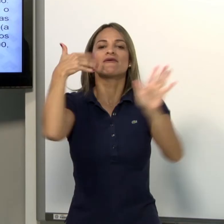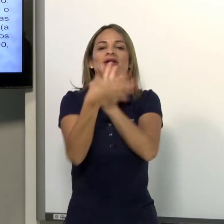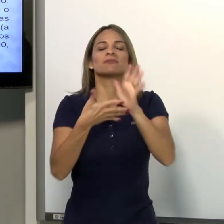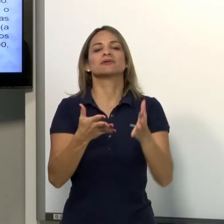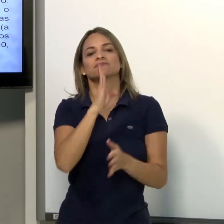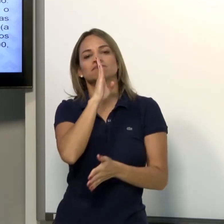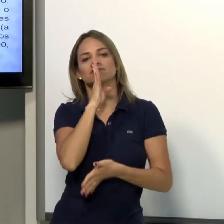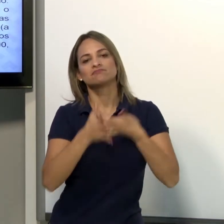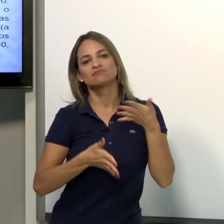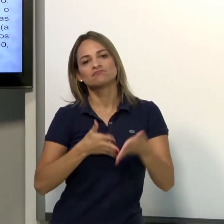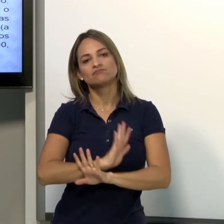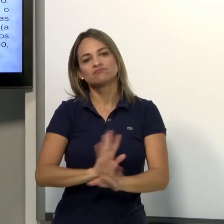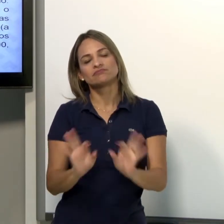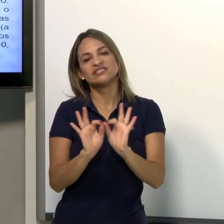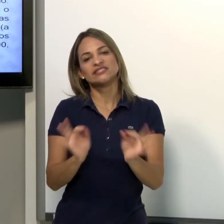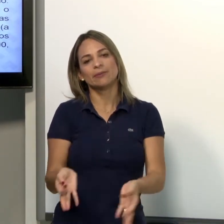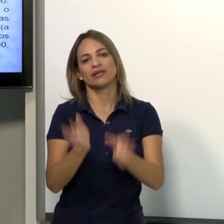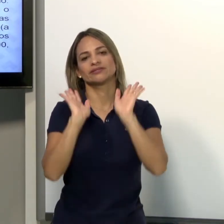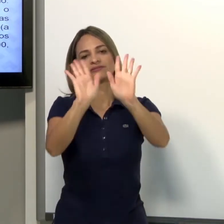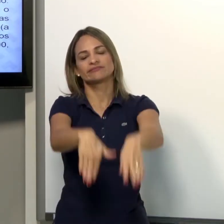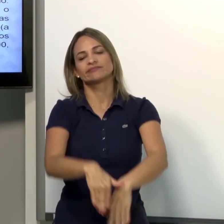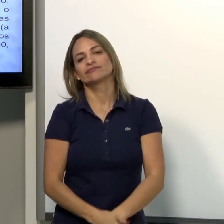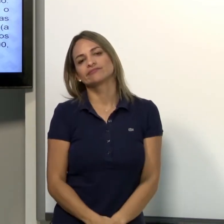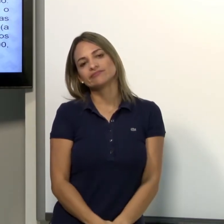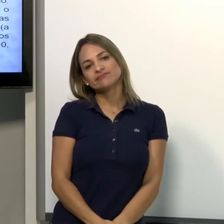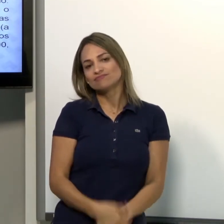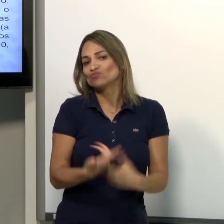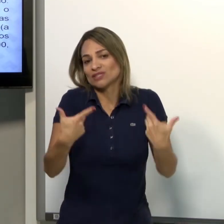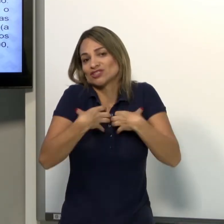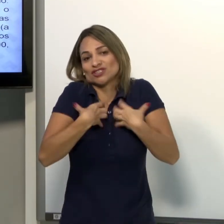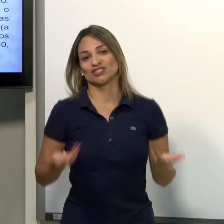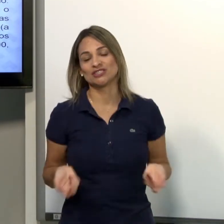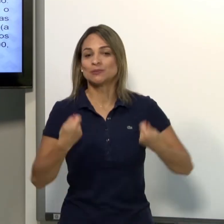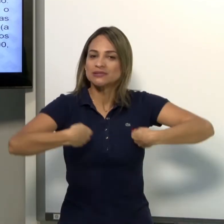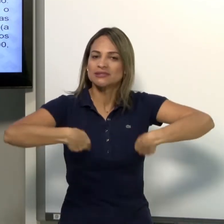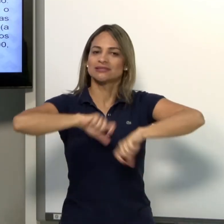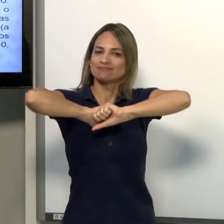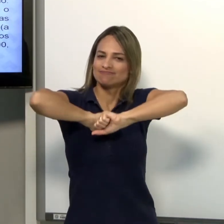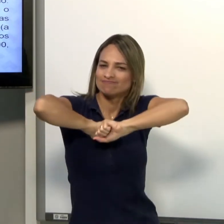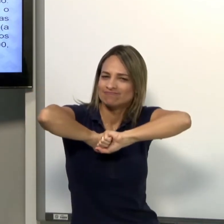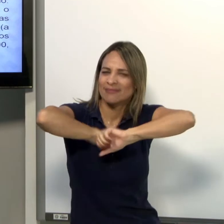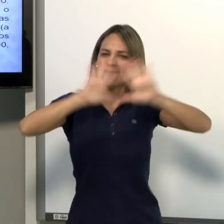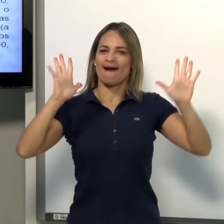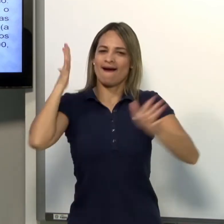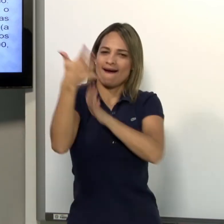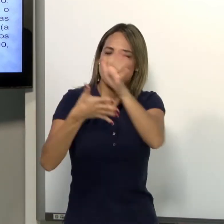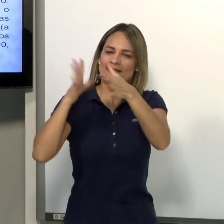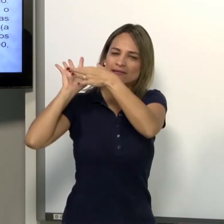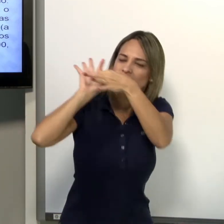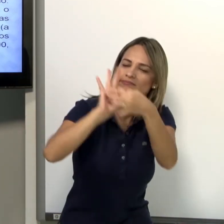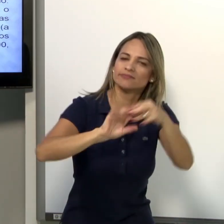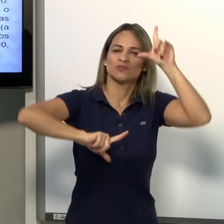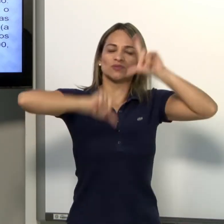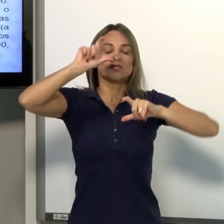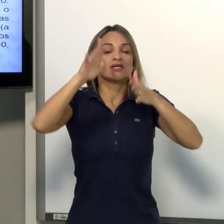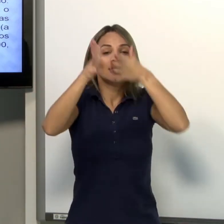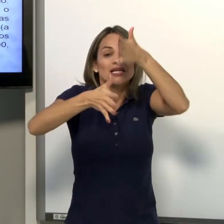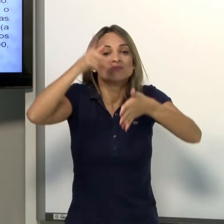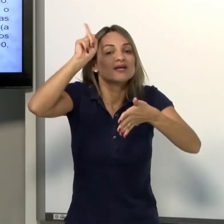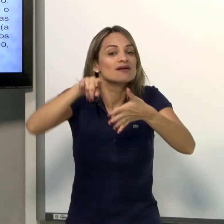corporal. Se eu não uso expressão, não há sentimento, não dá para entender. Então, deve-se sinalizar com